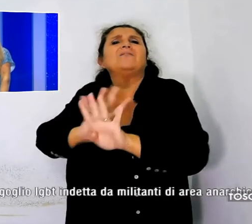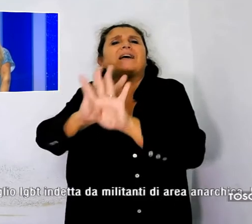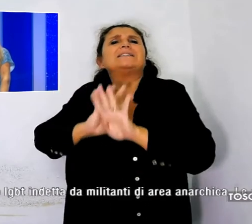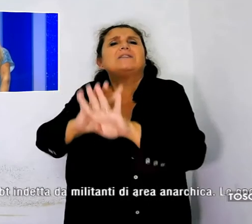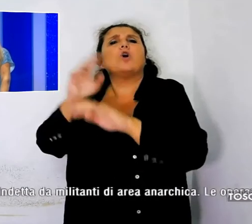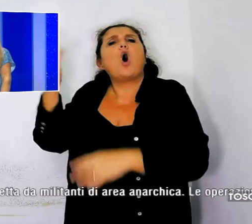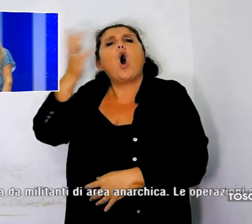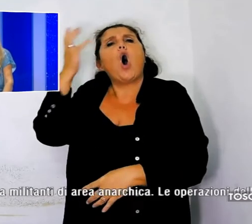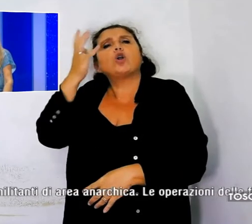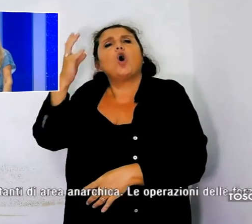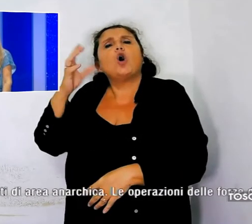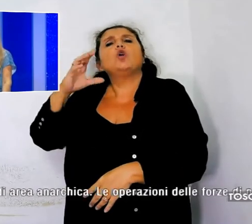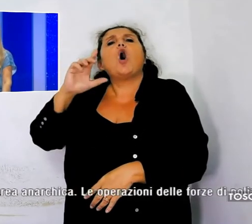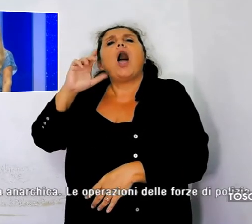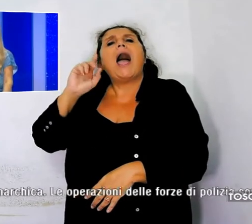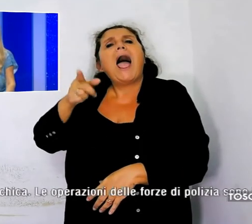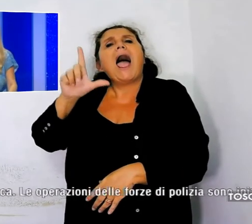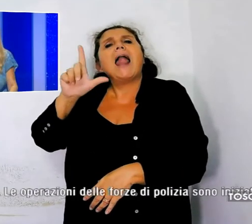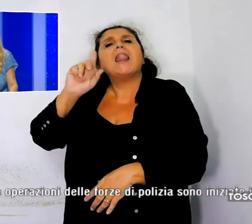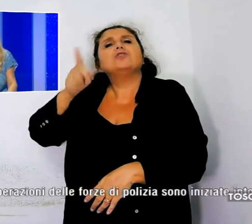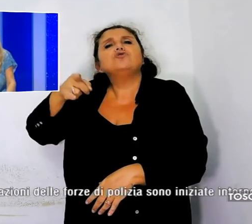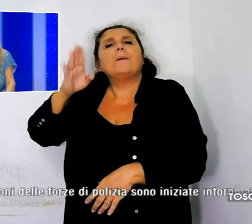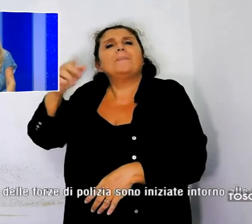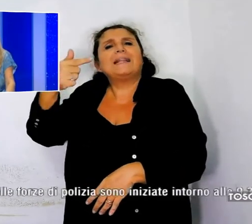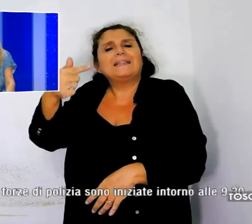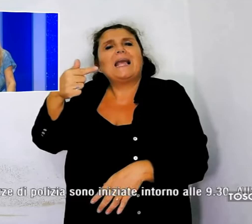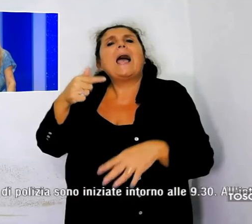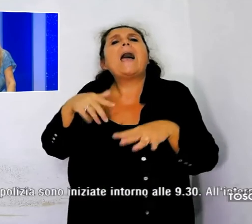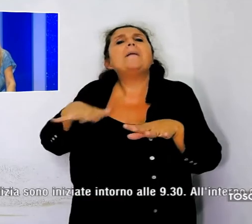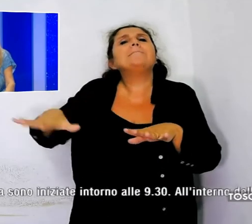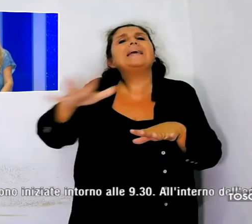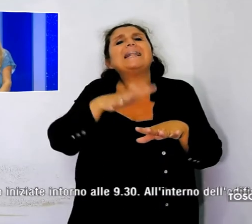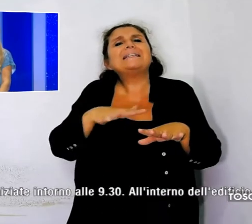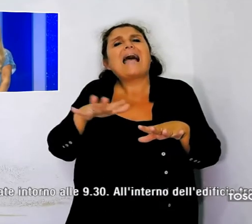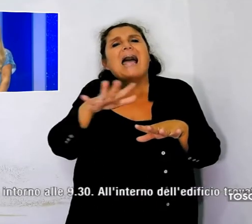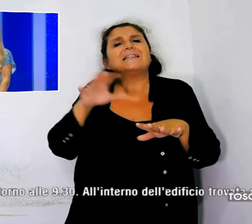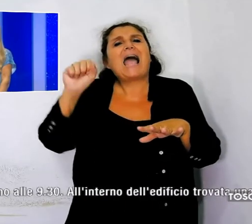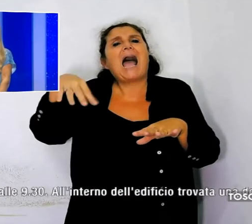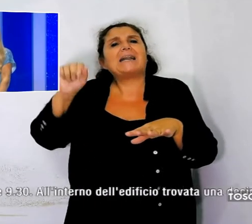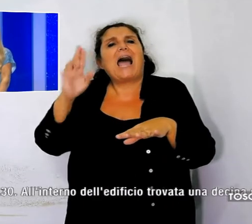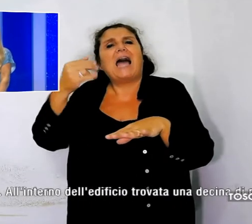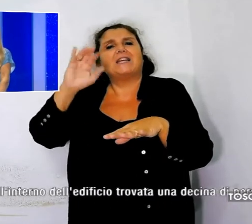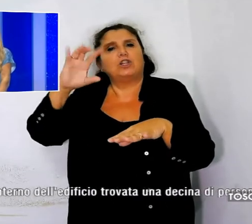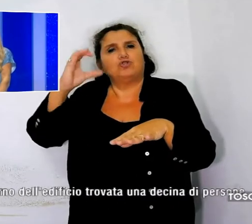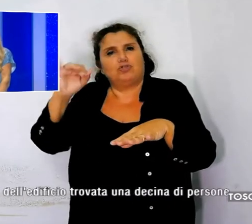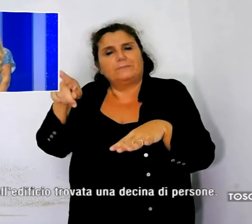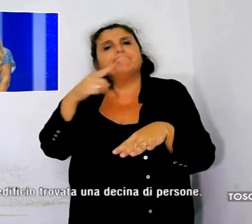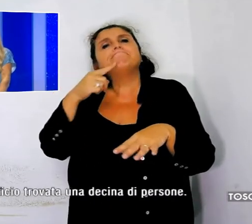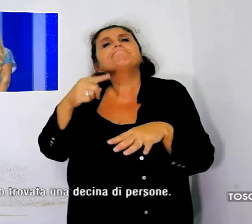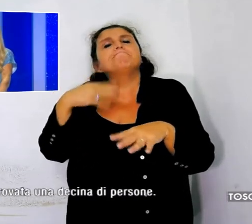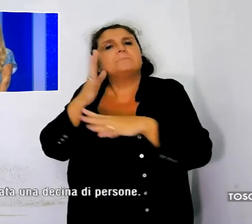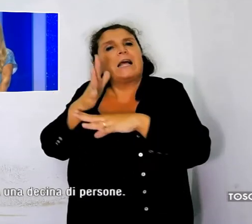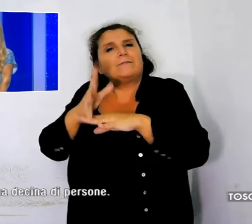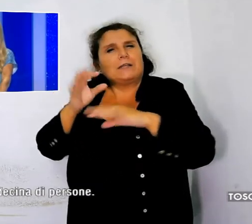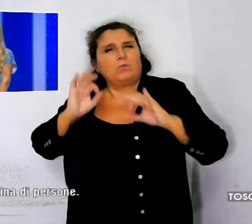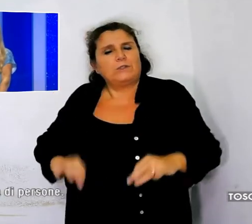LGBT, indetta da militanti di area anarchica. Le operazioni delle forze di pulizia sono iniziate